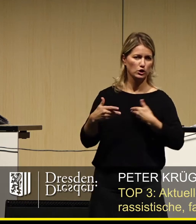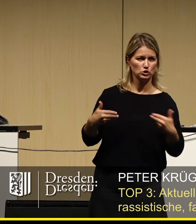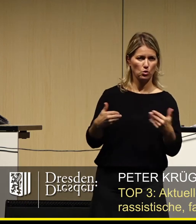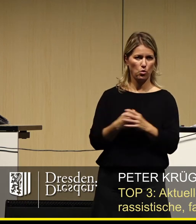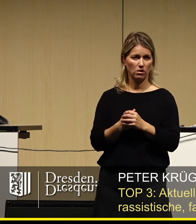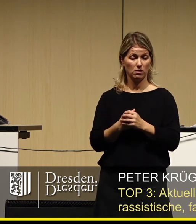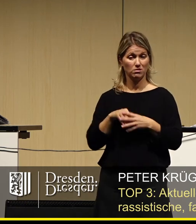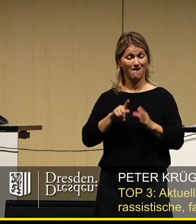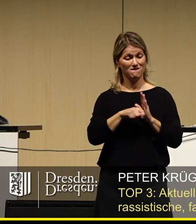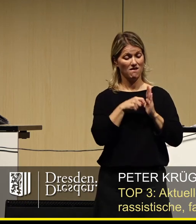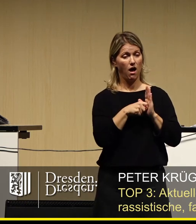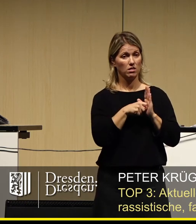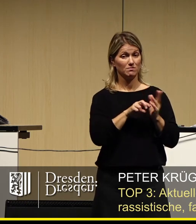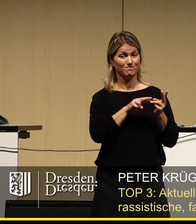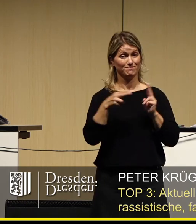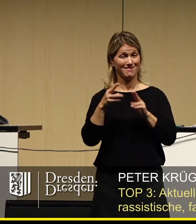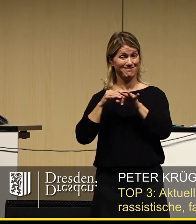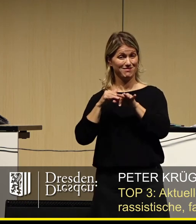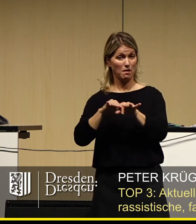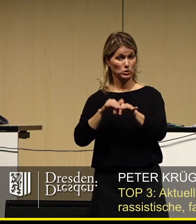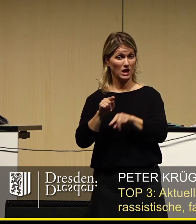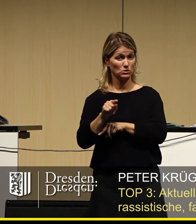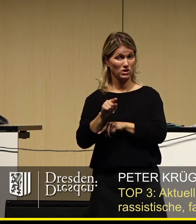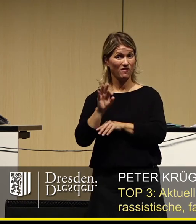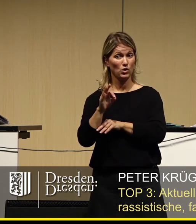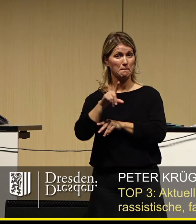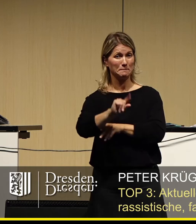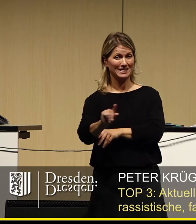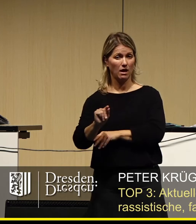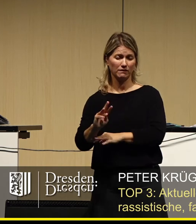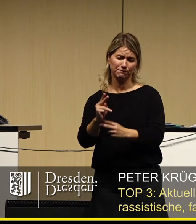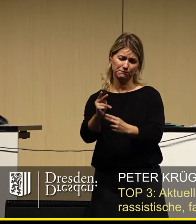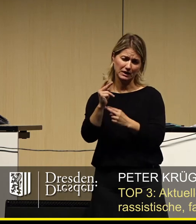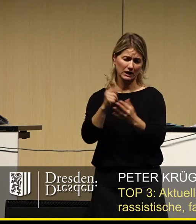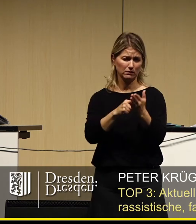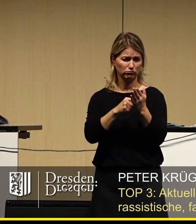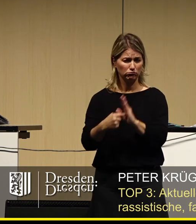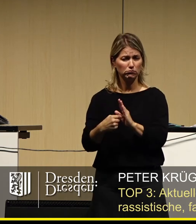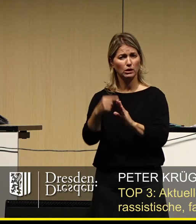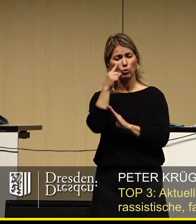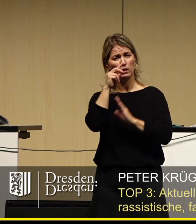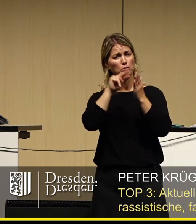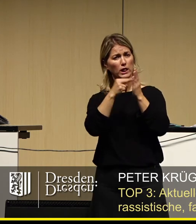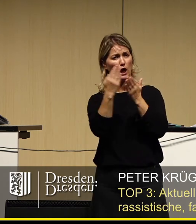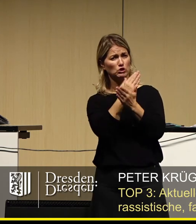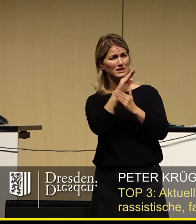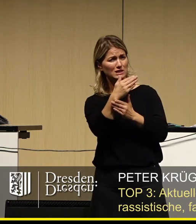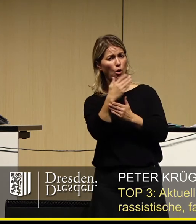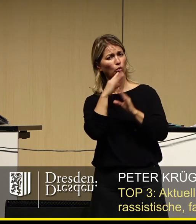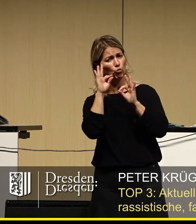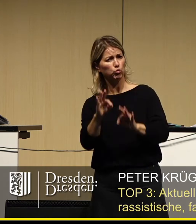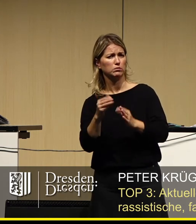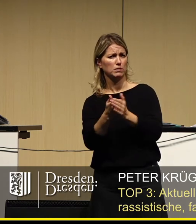Demonstrationen, insbesondere für Minderheiten, ein wichtiges Instrument, um Kritik an politischen Entscheidungen zu äußern.